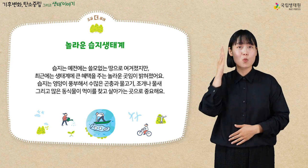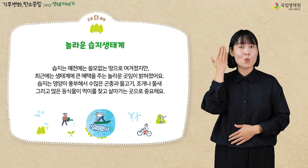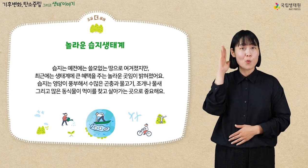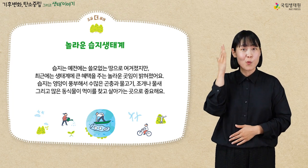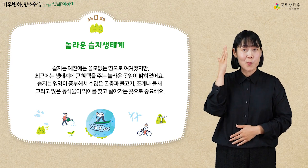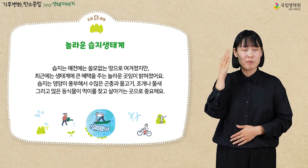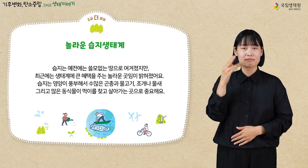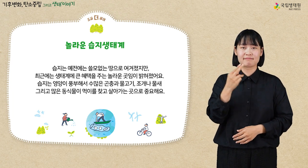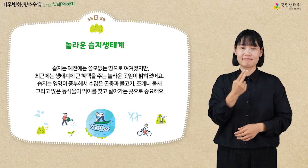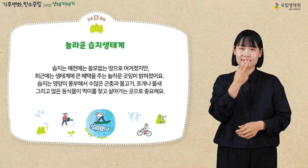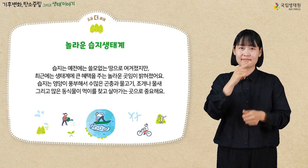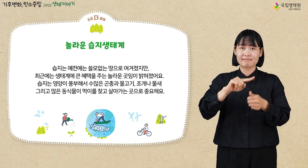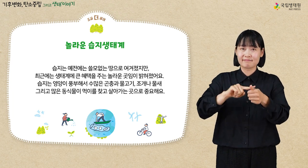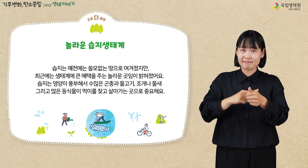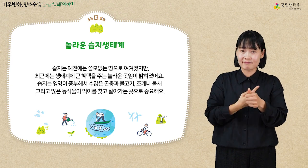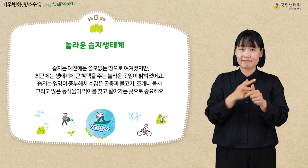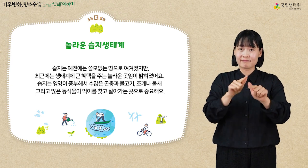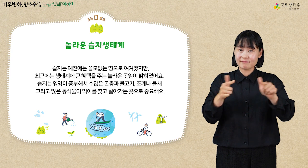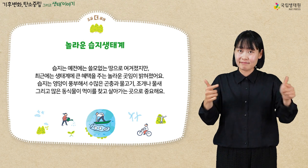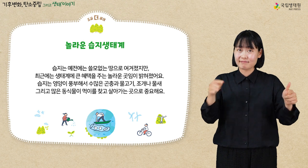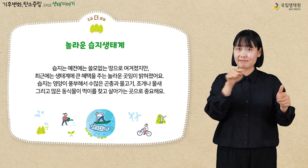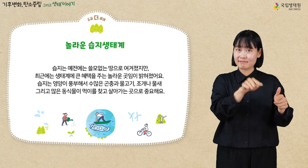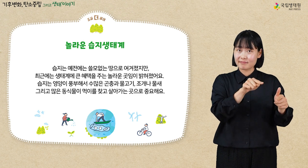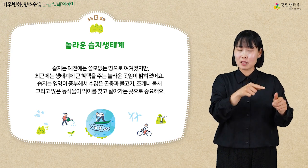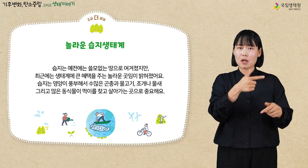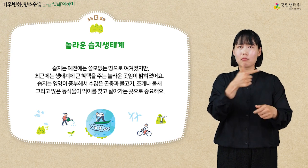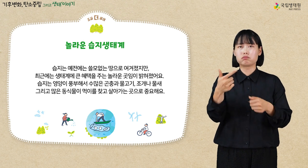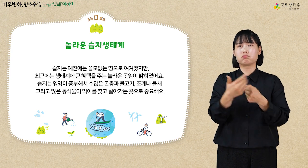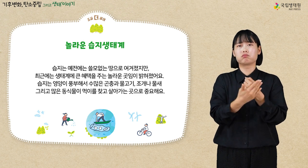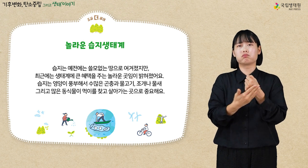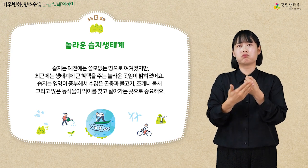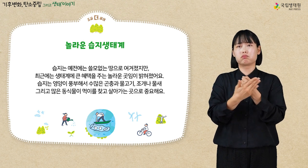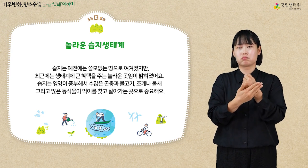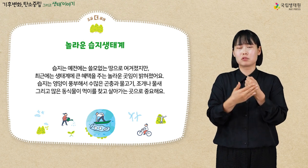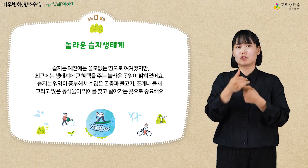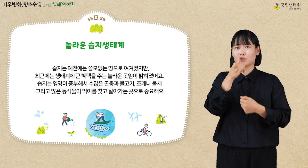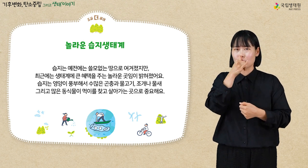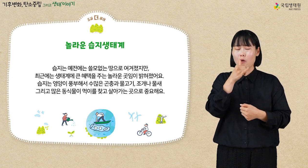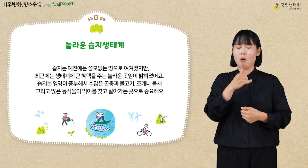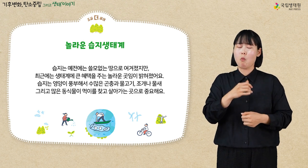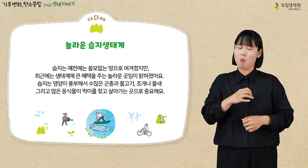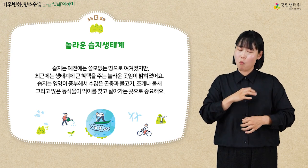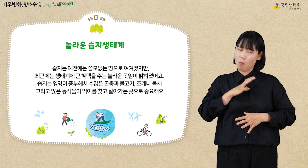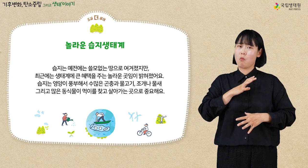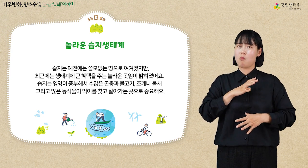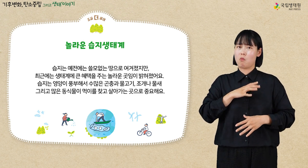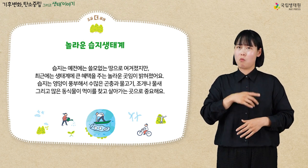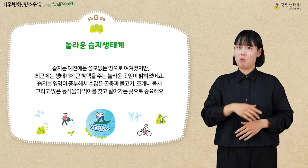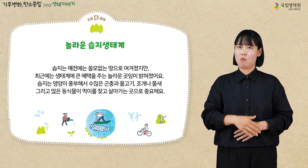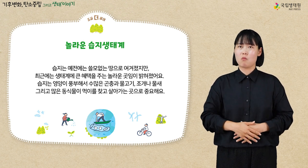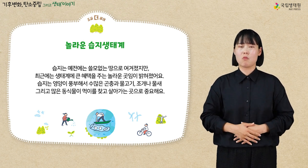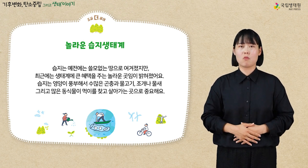최근에는 생태계에 큰 혜택을 주는 놀라운 곳임이 밝혀졌어요.